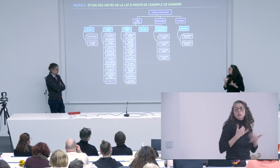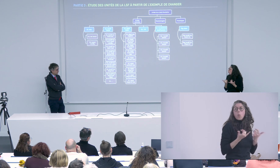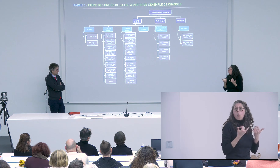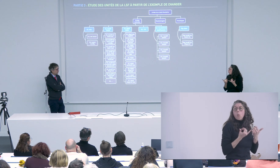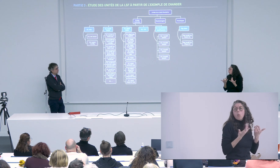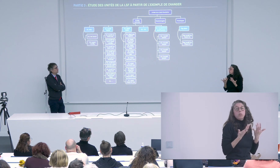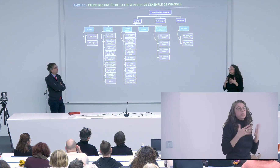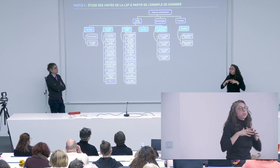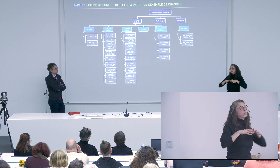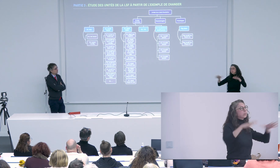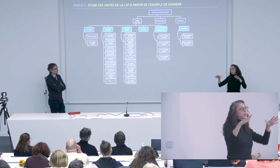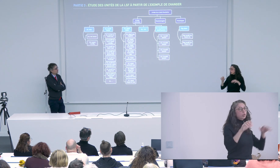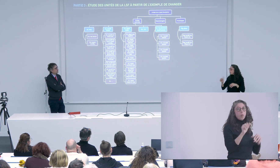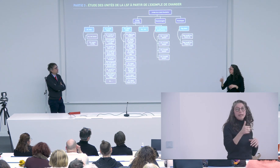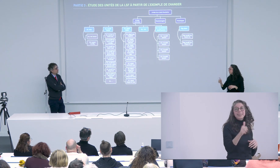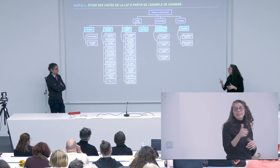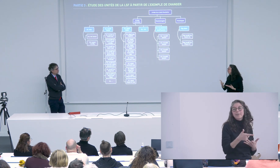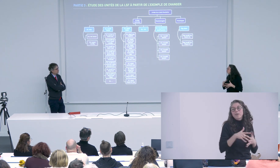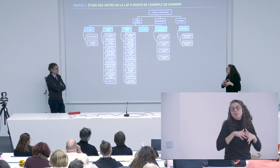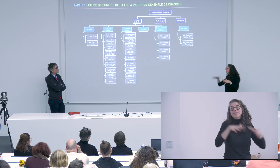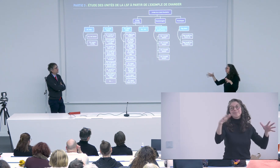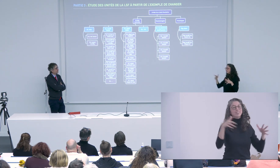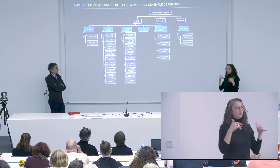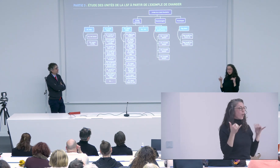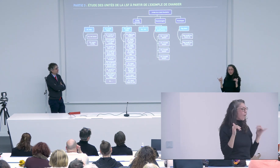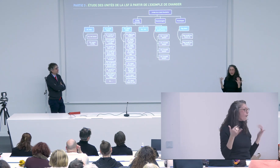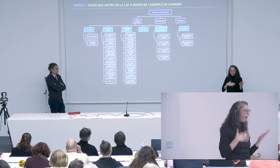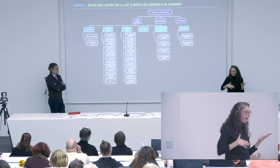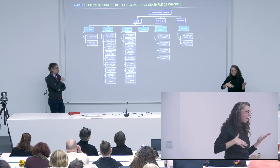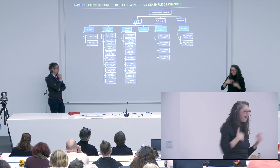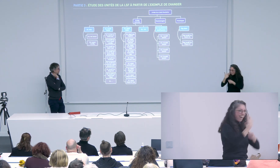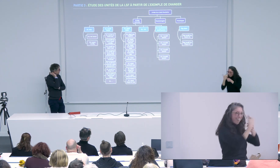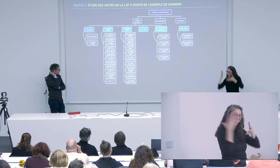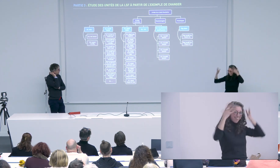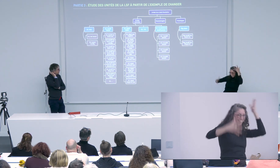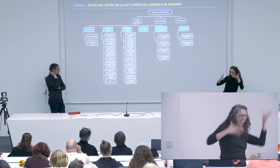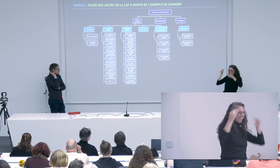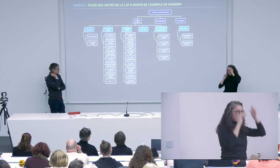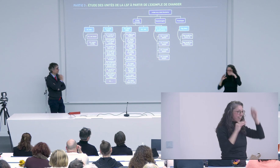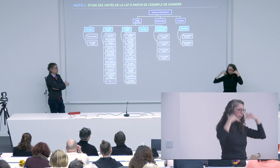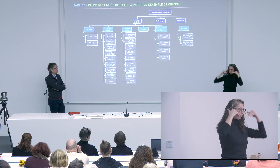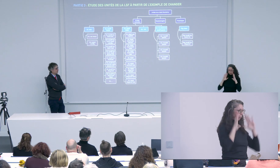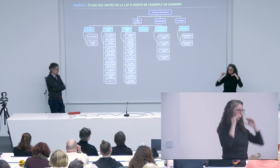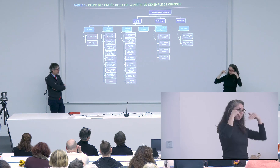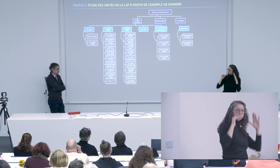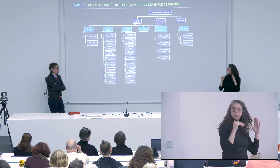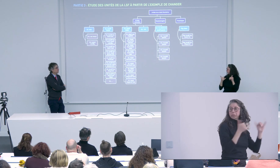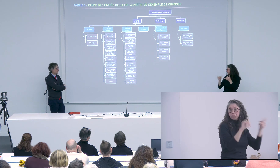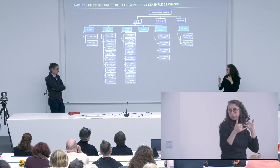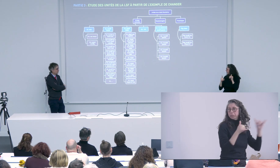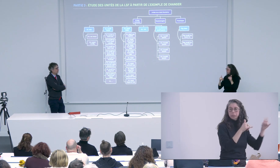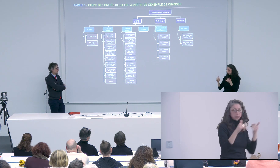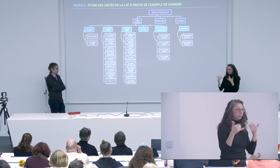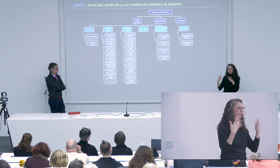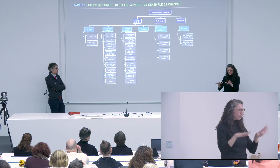enfants et des petits puisqu'ils adorent jouer ils adorent jouer avec le numérique qui plus est et donc ça leur fera sûrement très plaisir